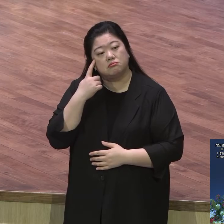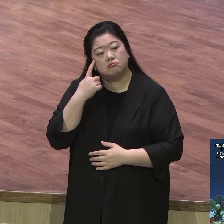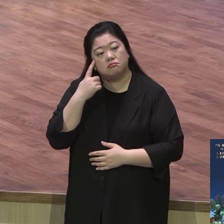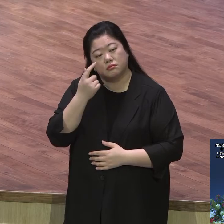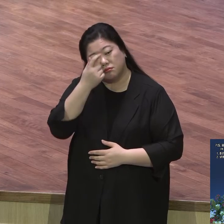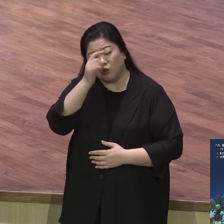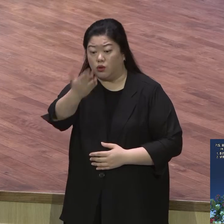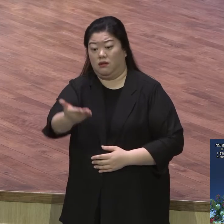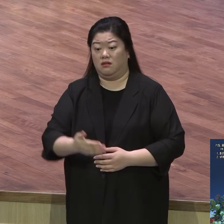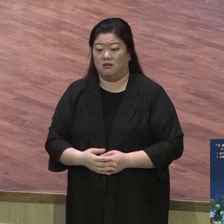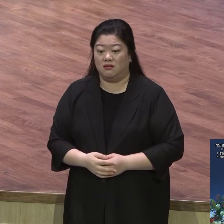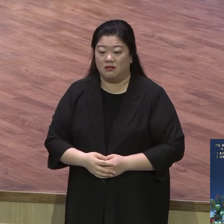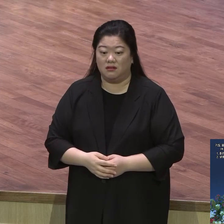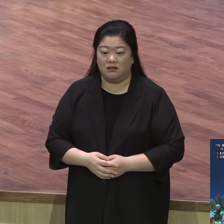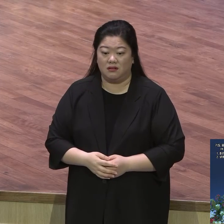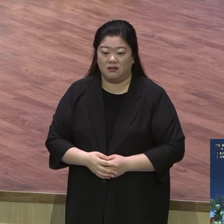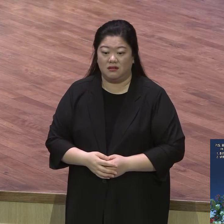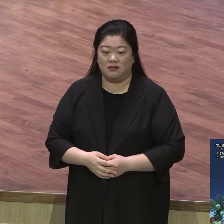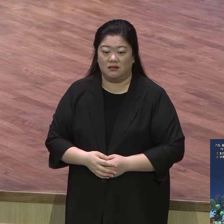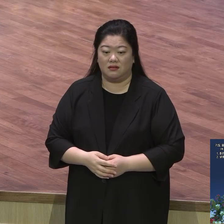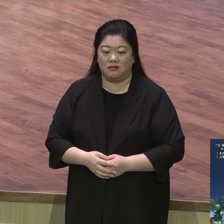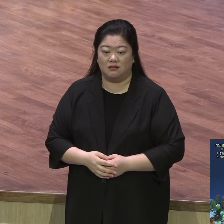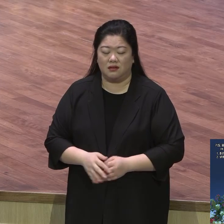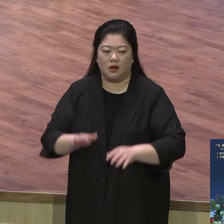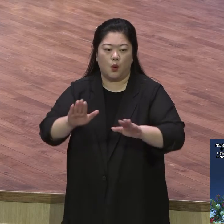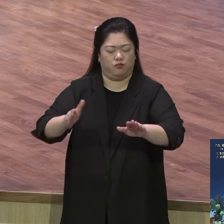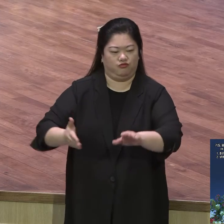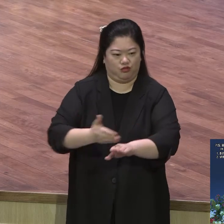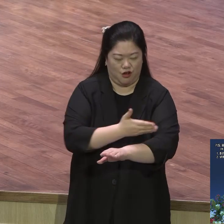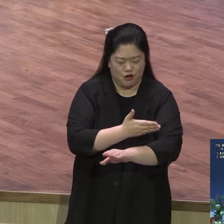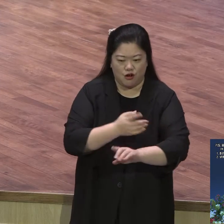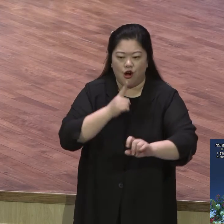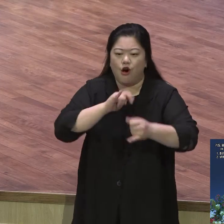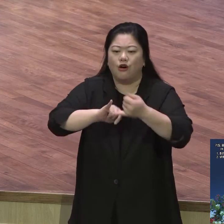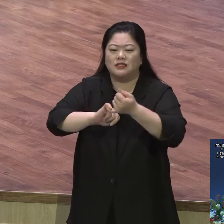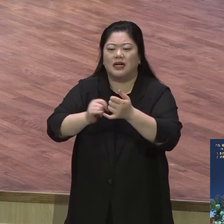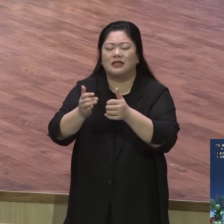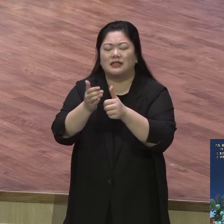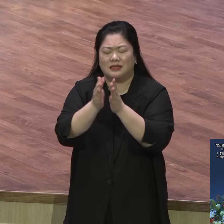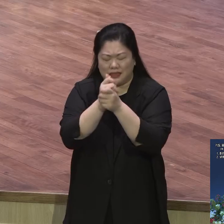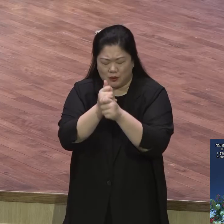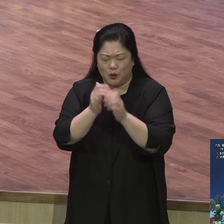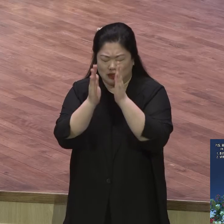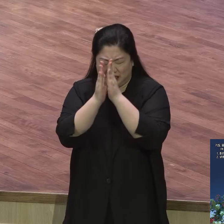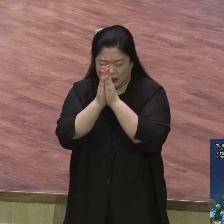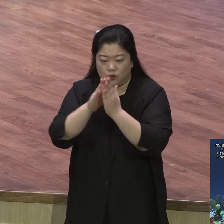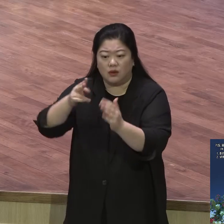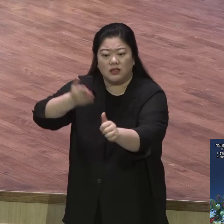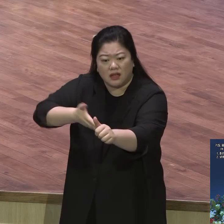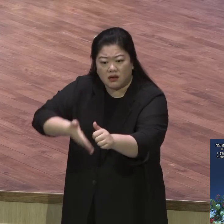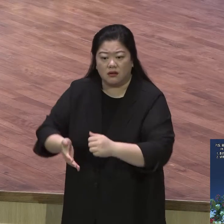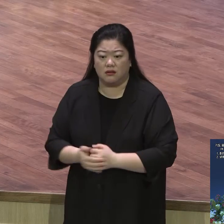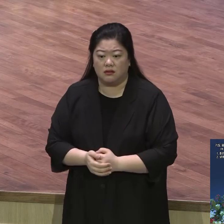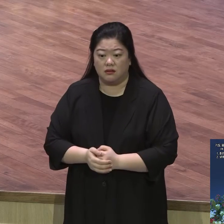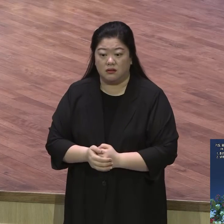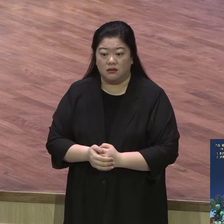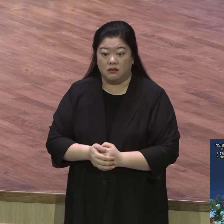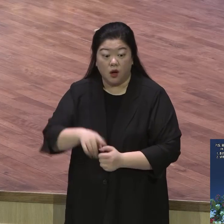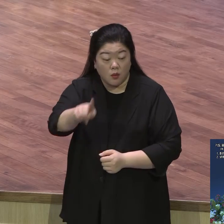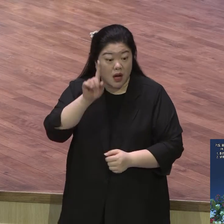기도에 고민이 있는 분 오늘부터 은약기도 자꾸 기도하시기 바랍니다 노트북 하시라니까 하고 쭉 적어놓은 거 쫙 가지고 기도해봐야 얼마나 재밌는지